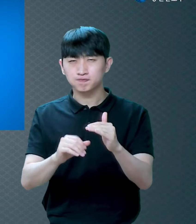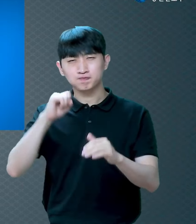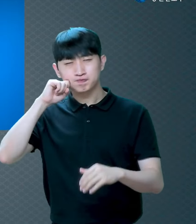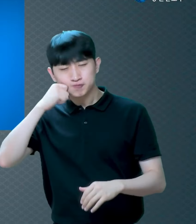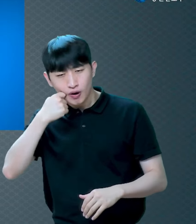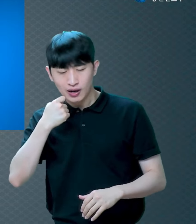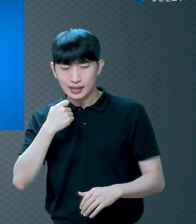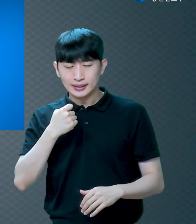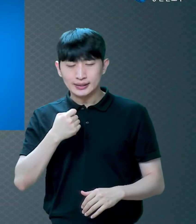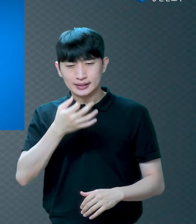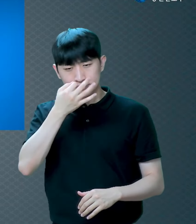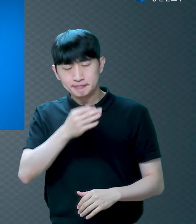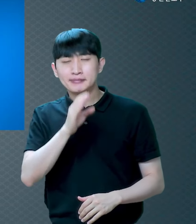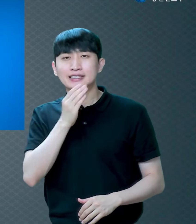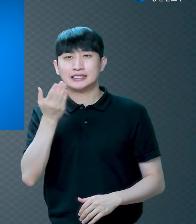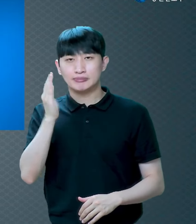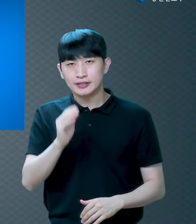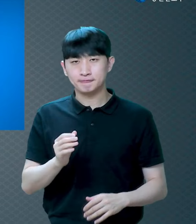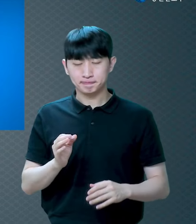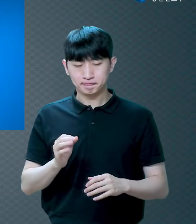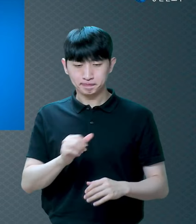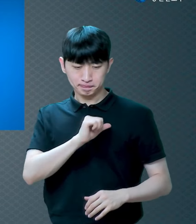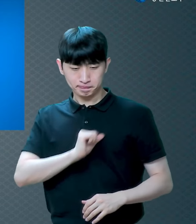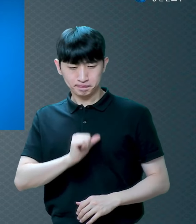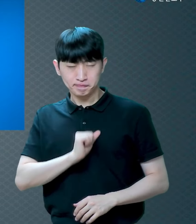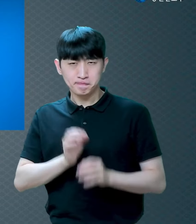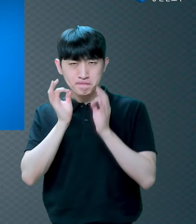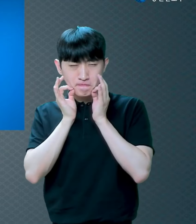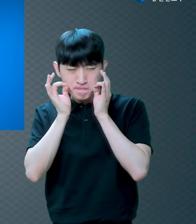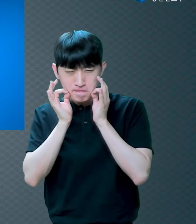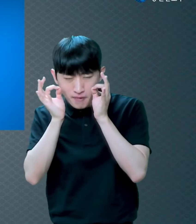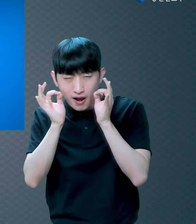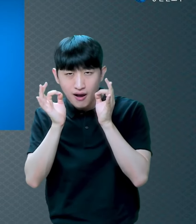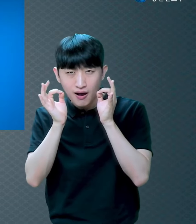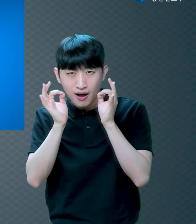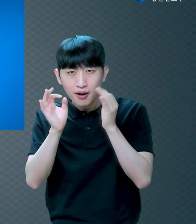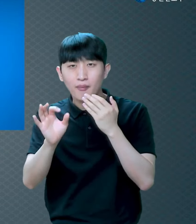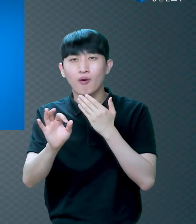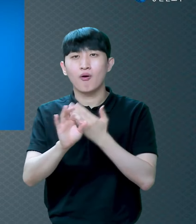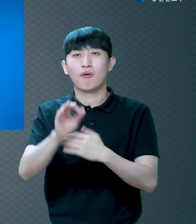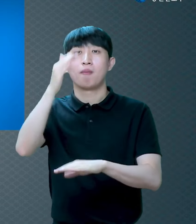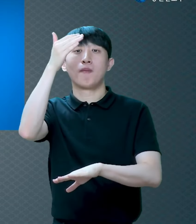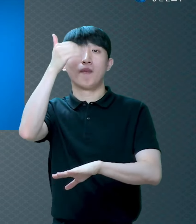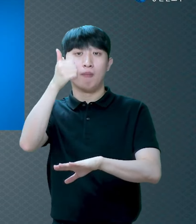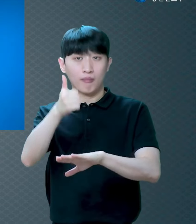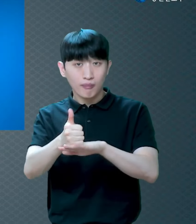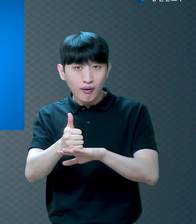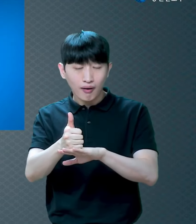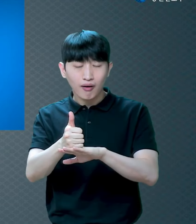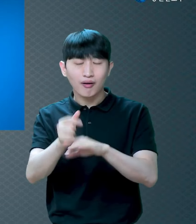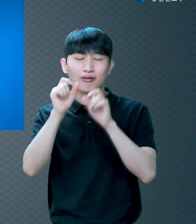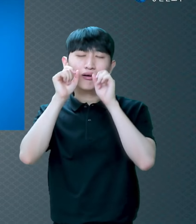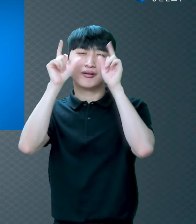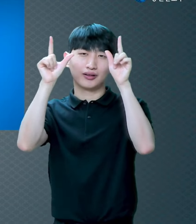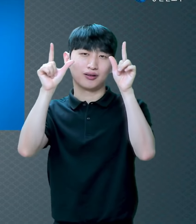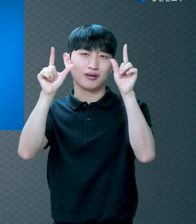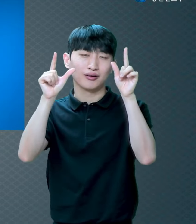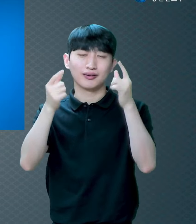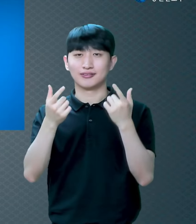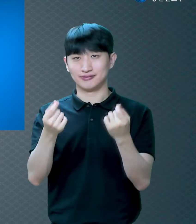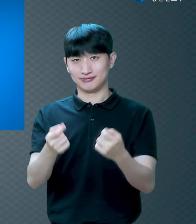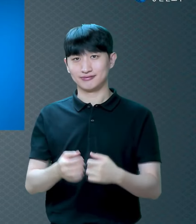기쁨으로 바꿔야 되겠다 뭔가 마음의 의지를 가지고 말씀을 듣는 게 중요하지 않겠어요